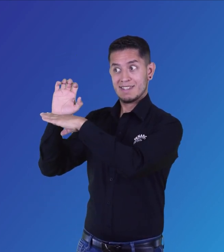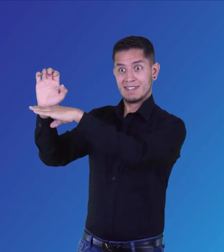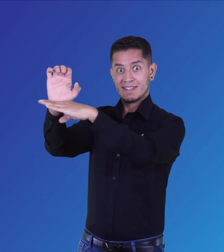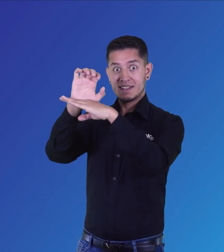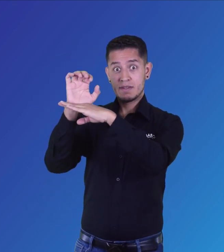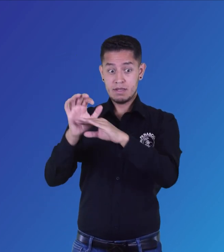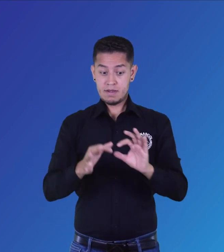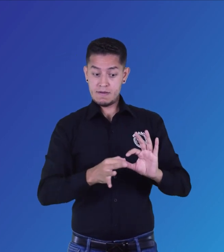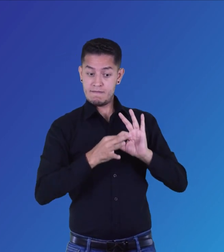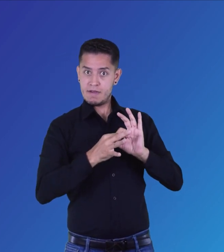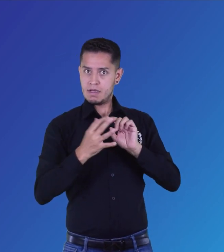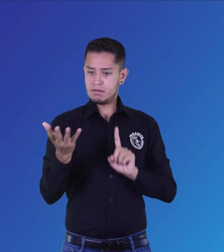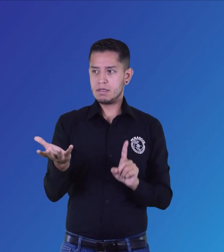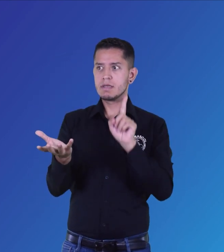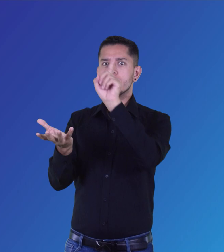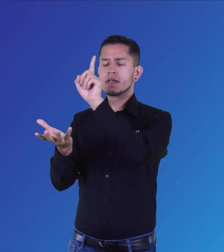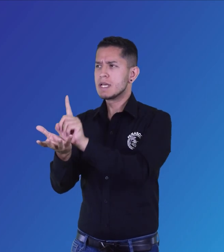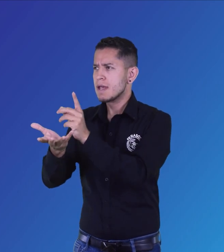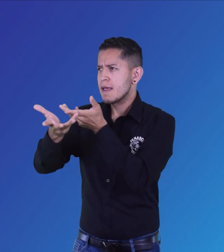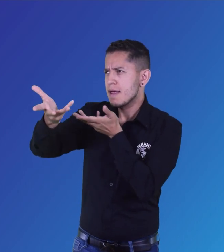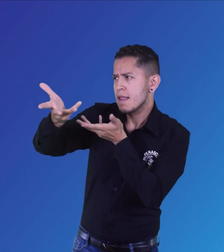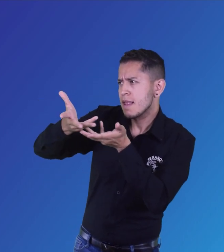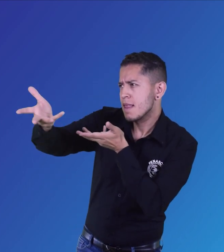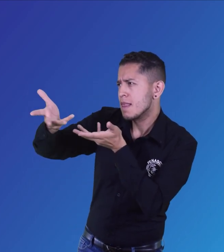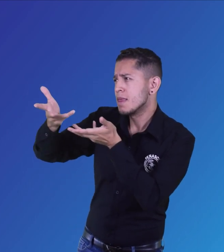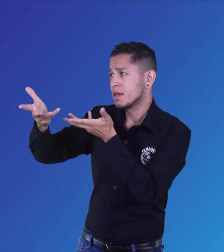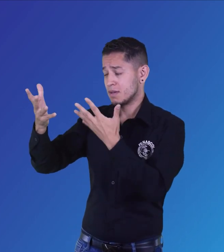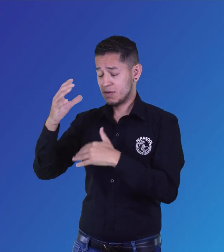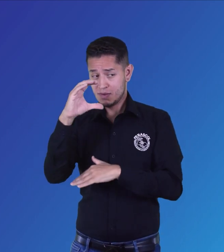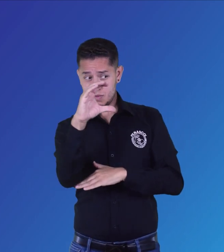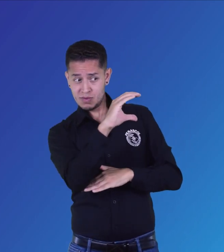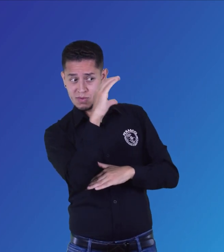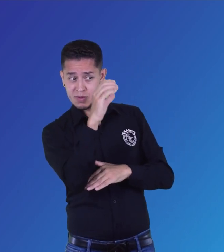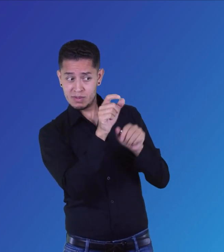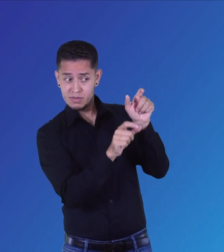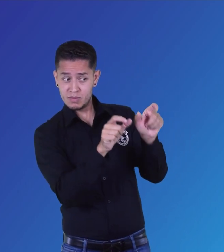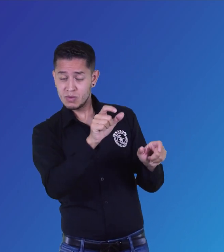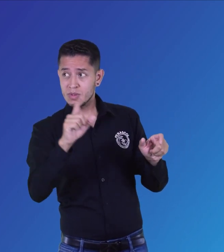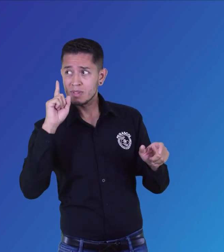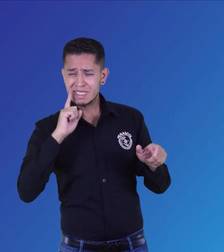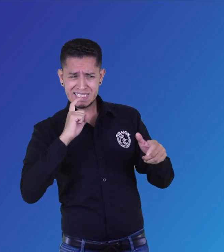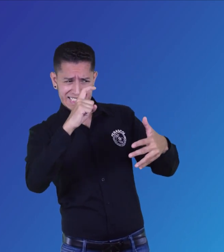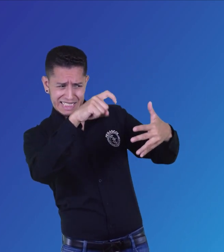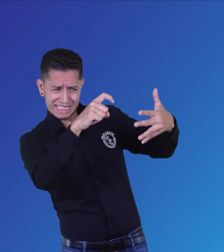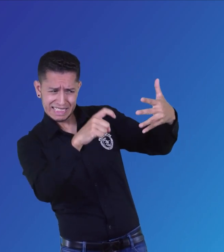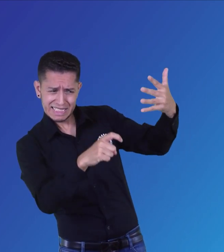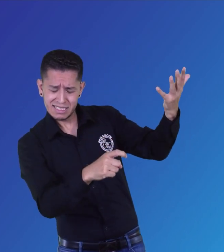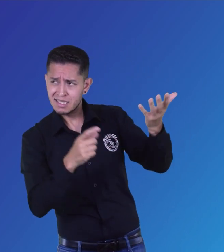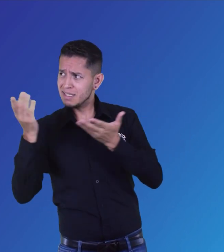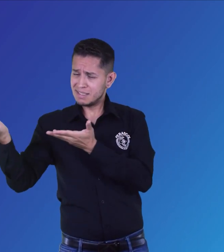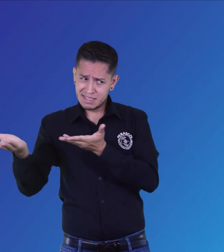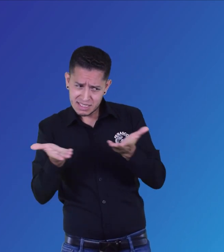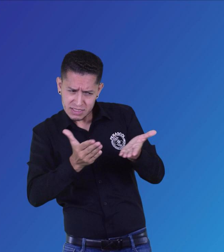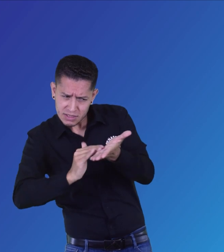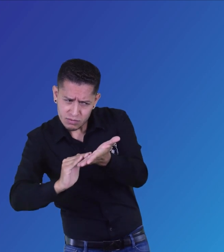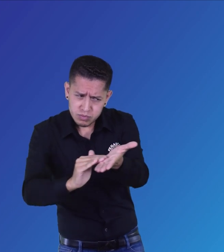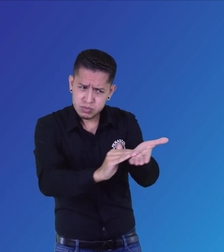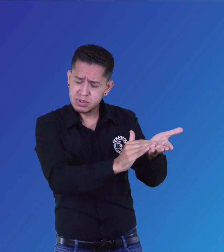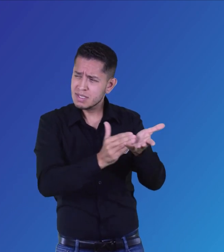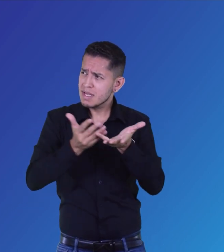encuentro, dejando sobre la mesa ante organismos internacionales las necesidades de la comunidad sorda de